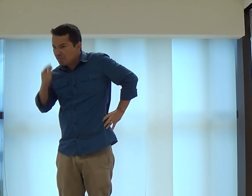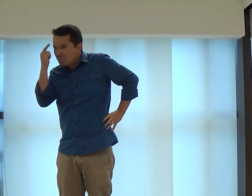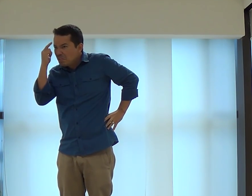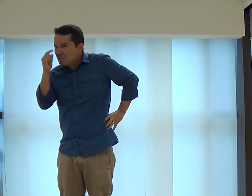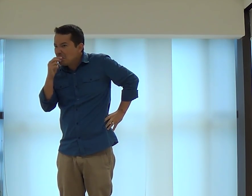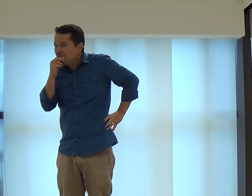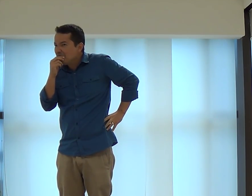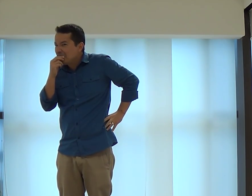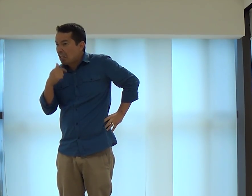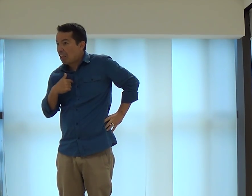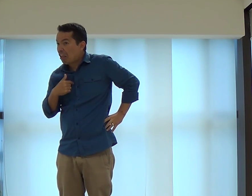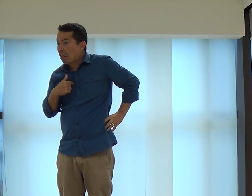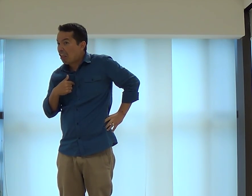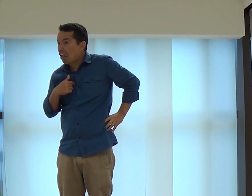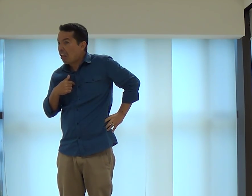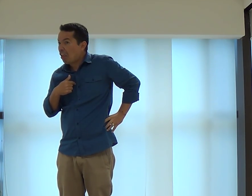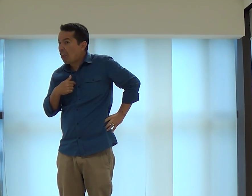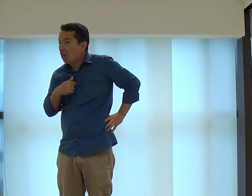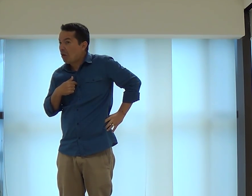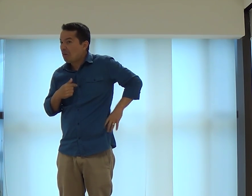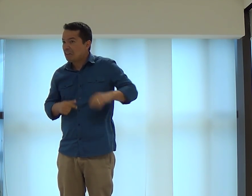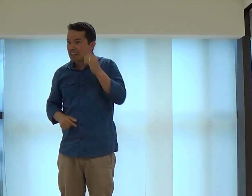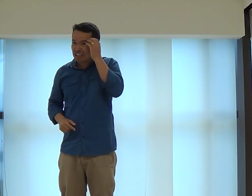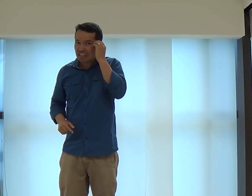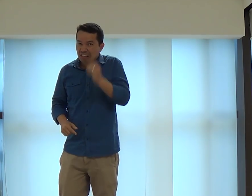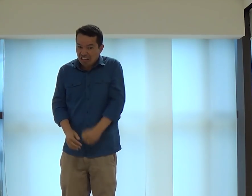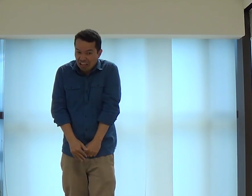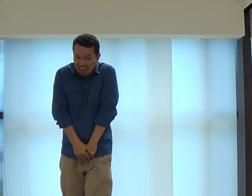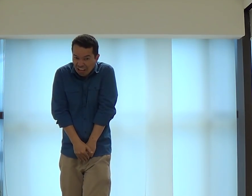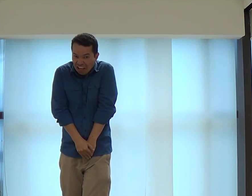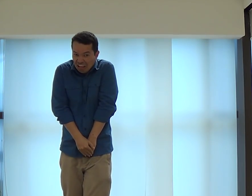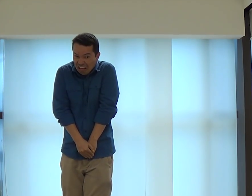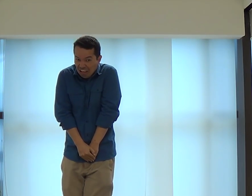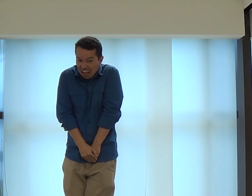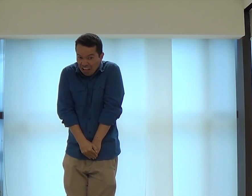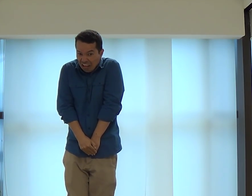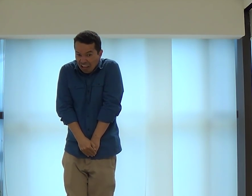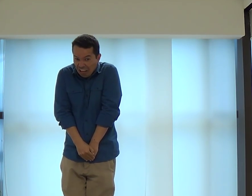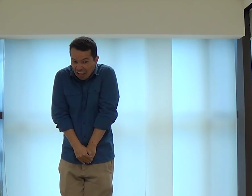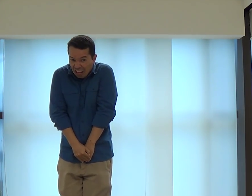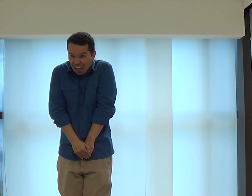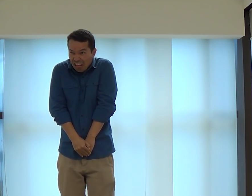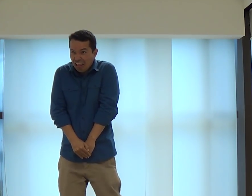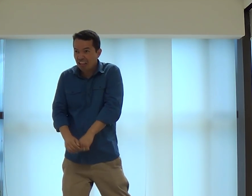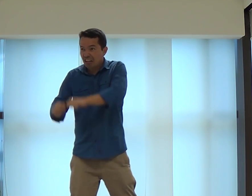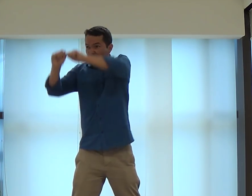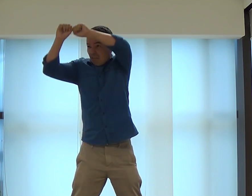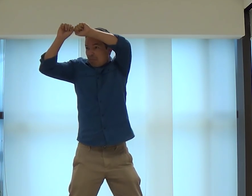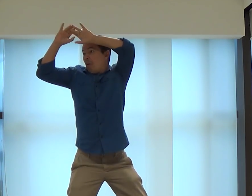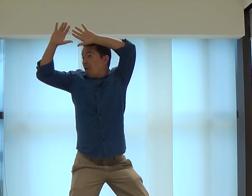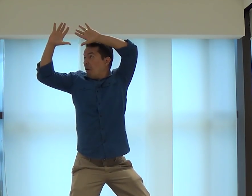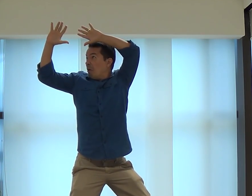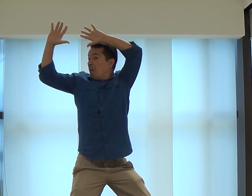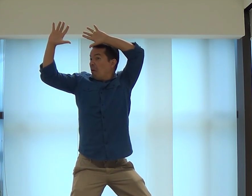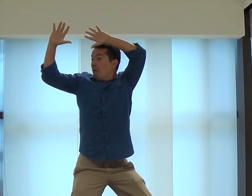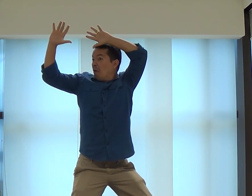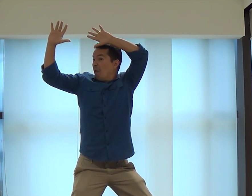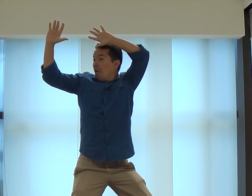Você já imaginou? E eu, hein? Eu acho que eu ia ficar lá todo encolhidinho. Vendo